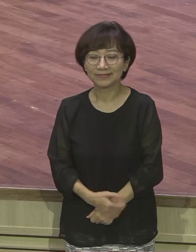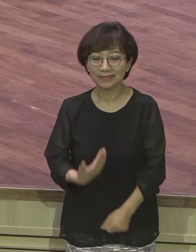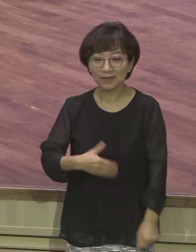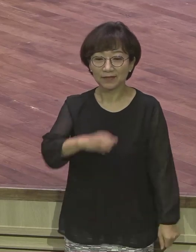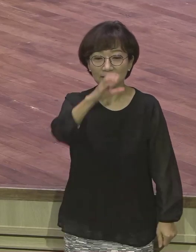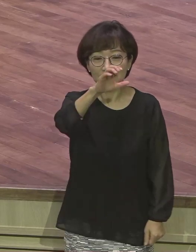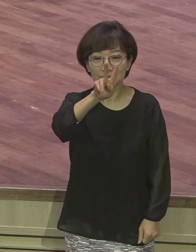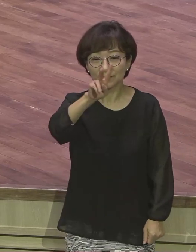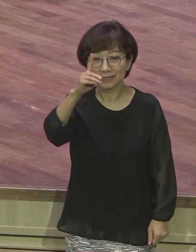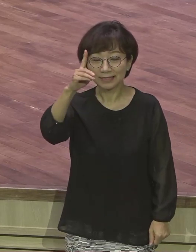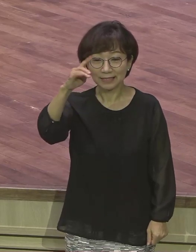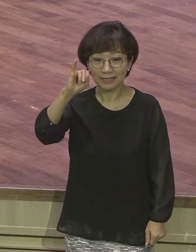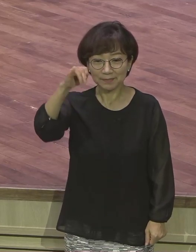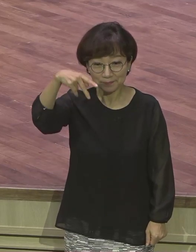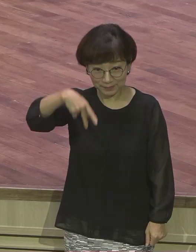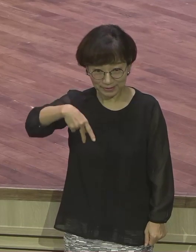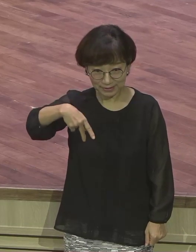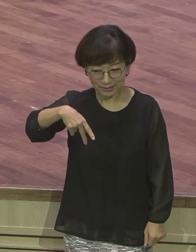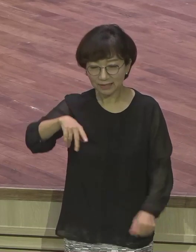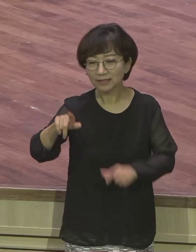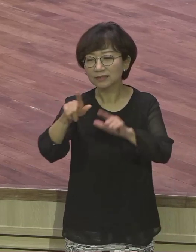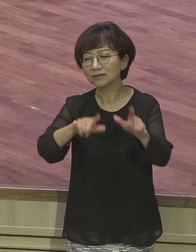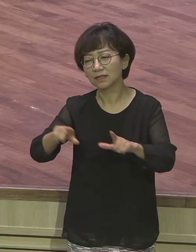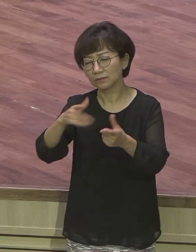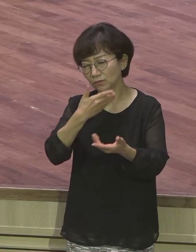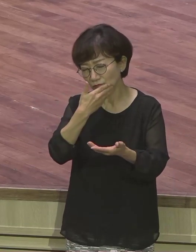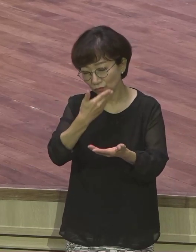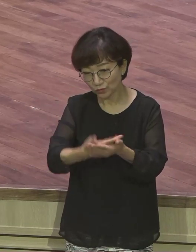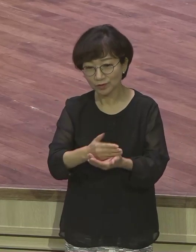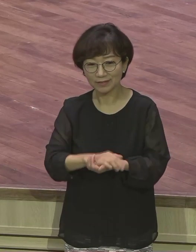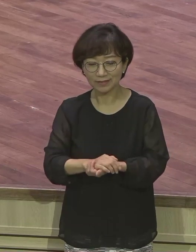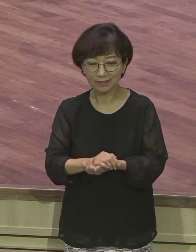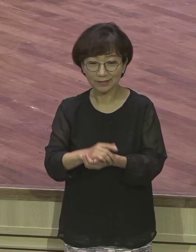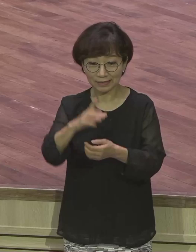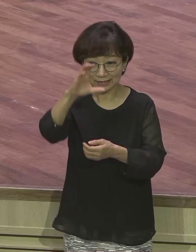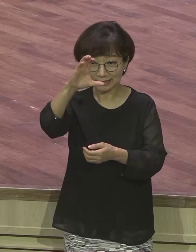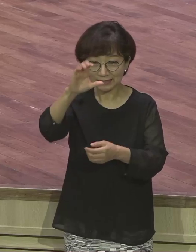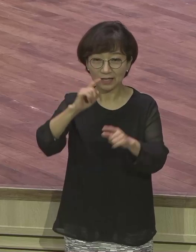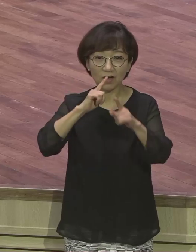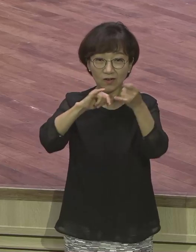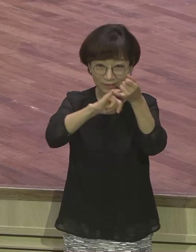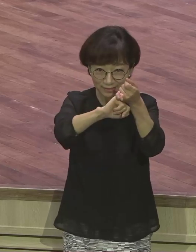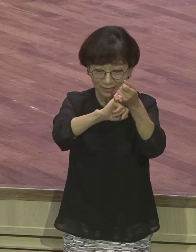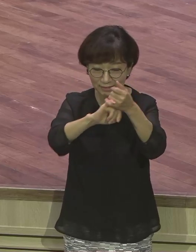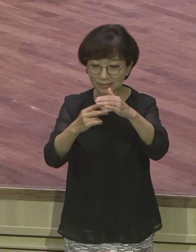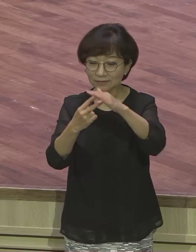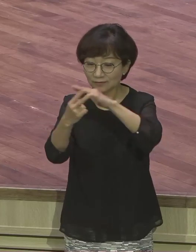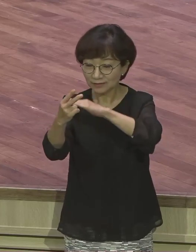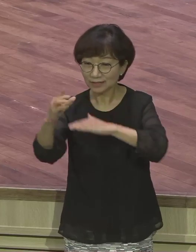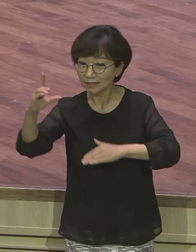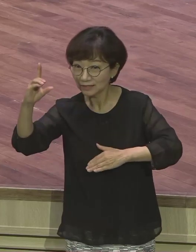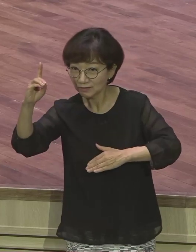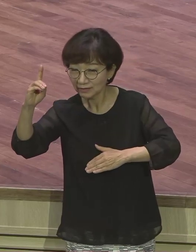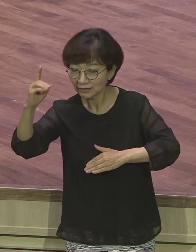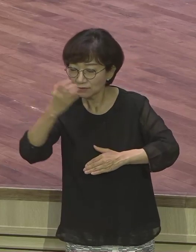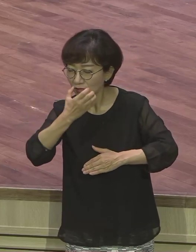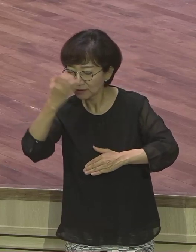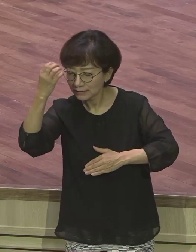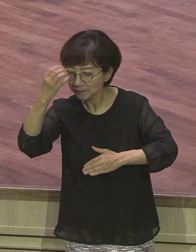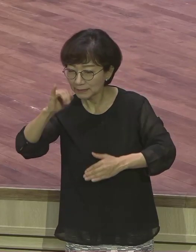IP의 삶이에요. CVD 커버넌트 비전 드림 이미지 백티스